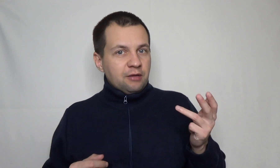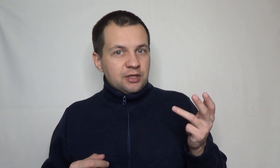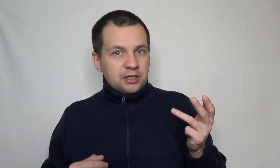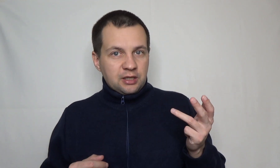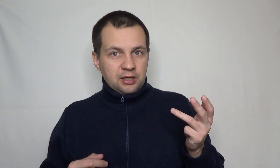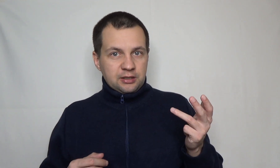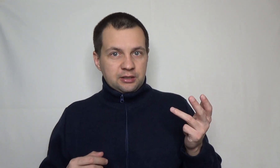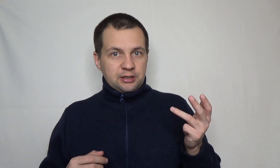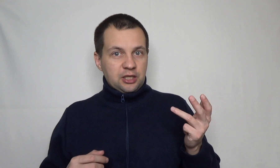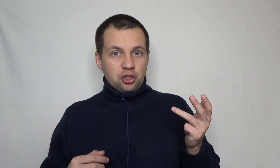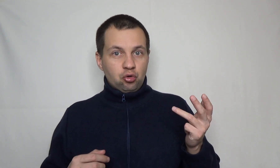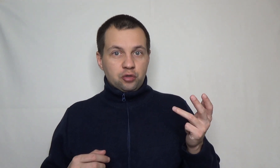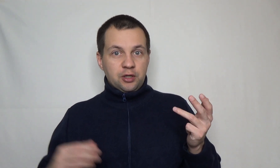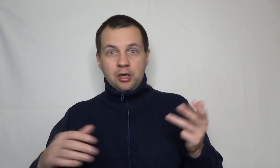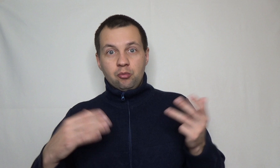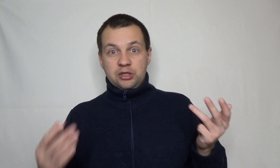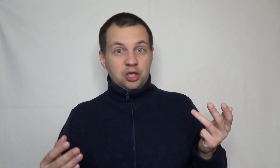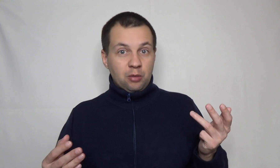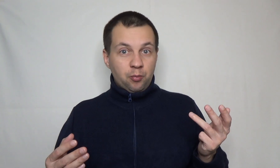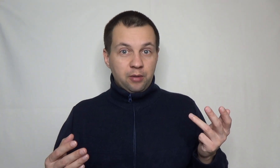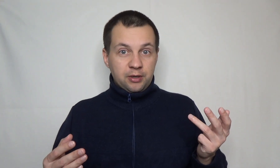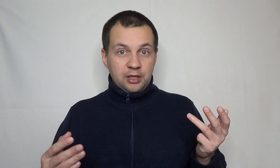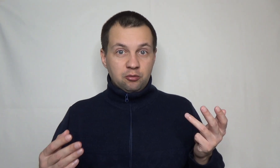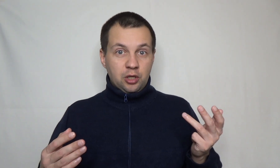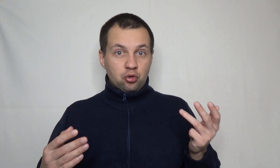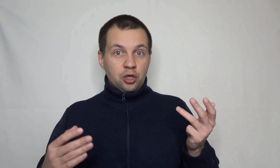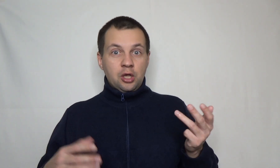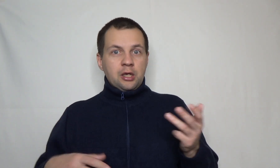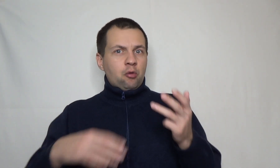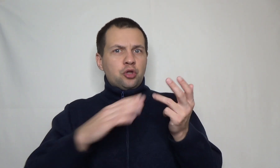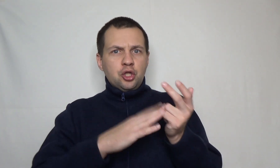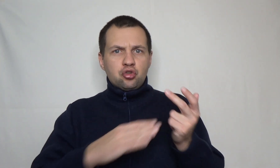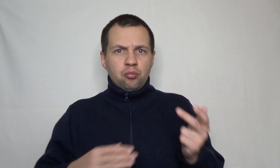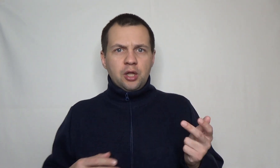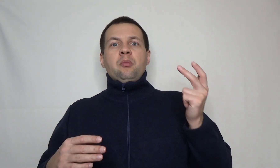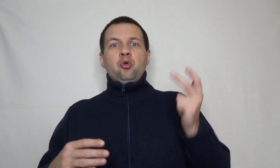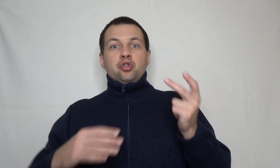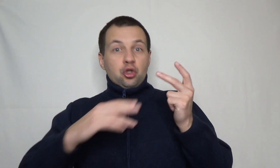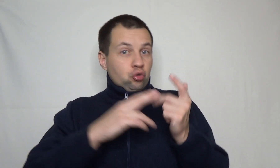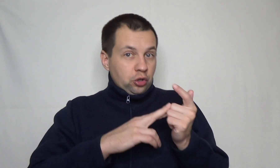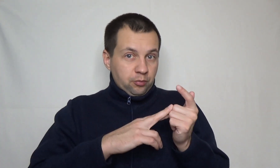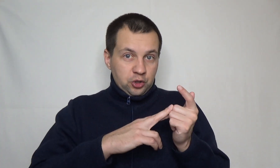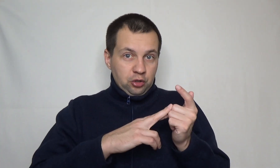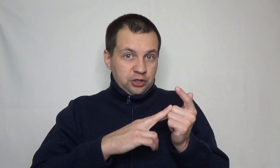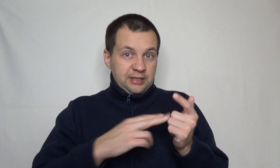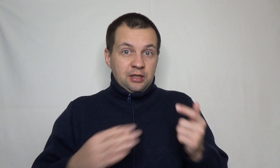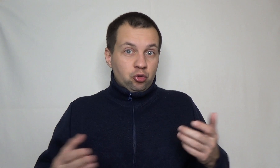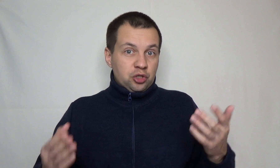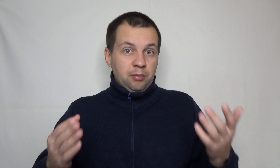телевизор, да, заложить дешево, а ты знаешь, кому перепродать его дороже. Какой-то инструмент. Плюс золото, пожалуйста. Сосед может к тебе